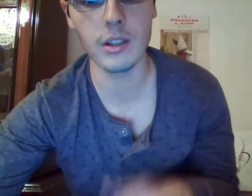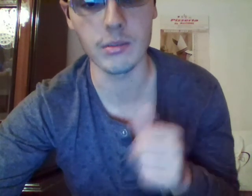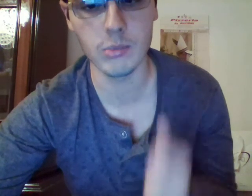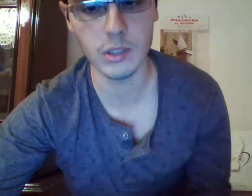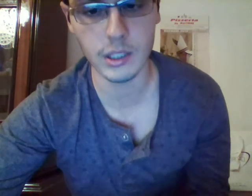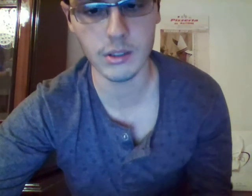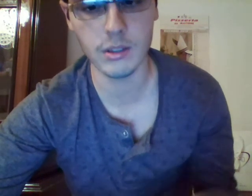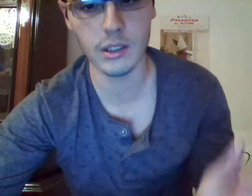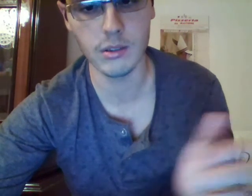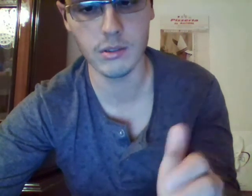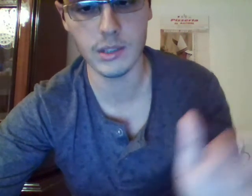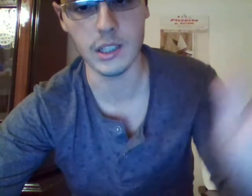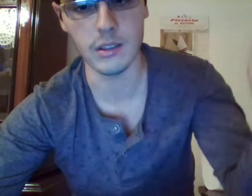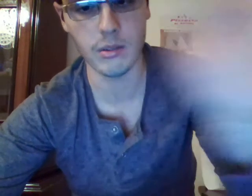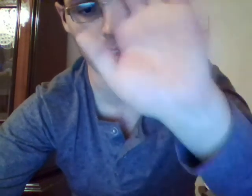buonanotte a domani ciao